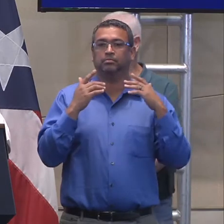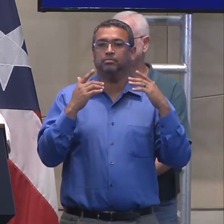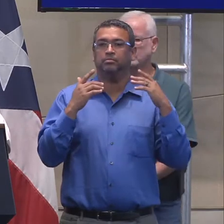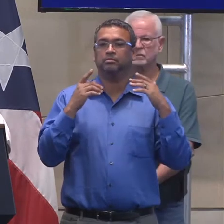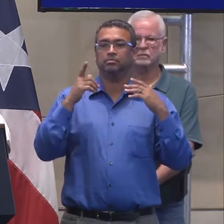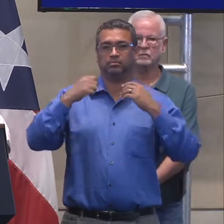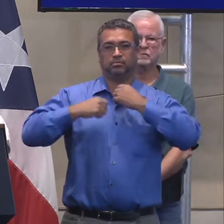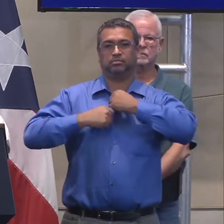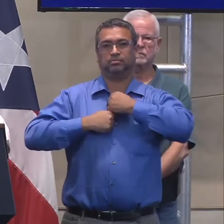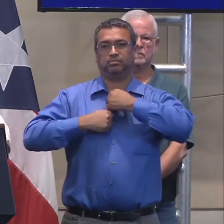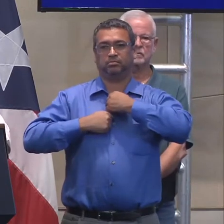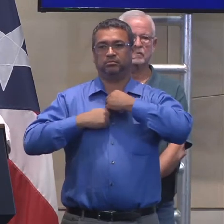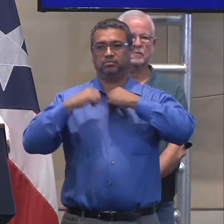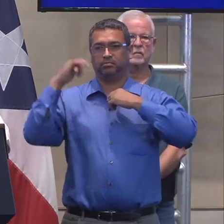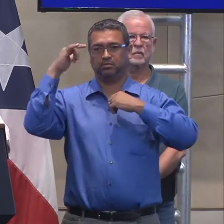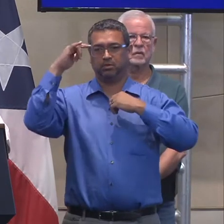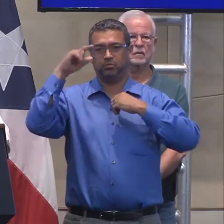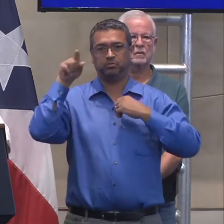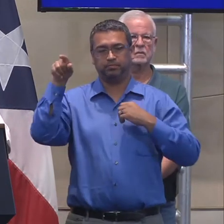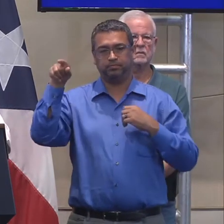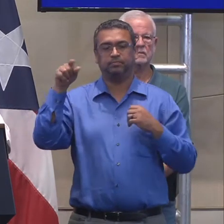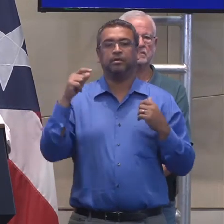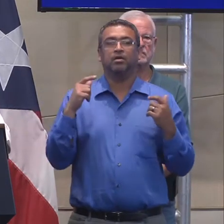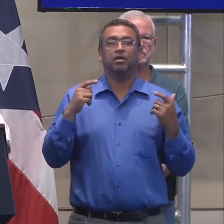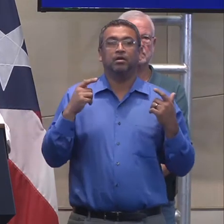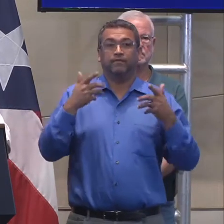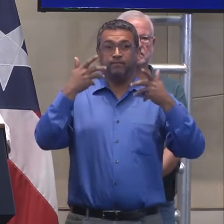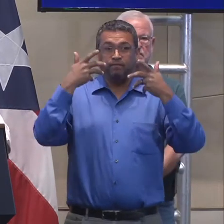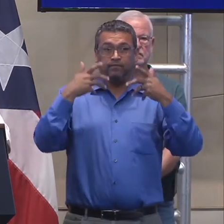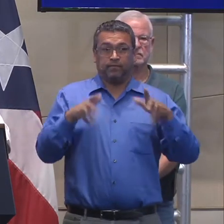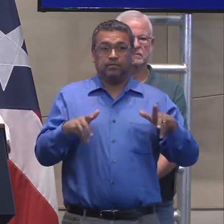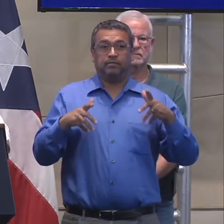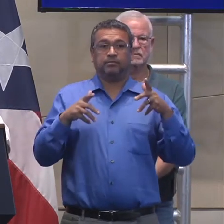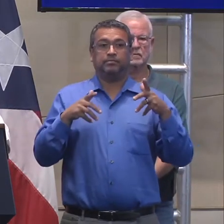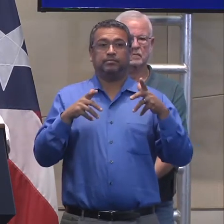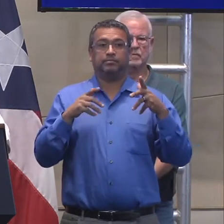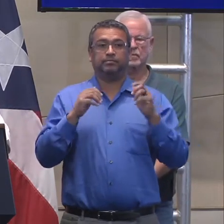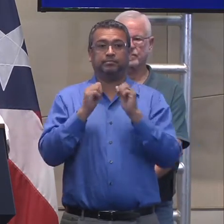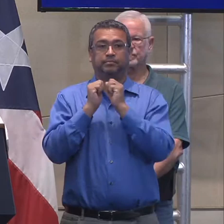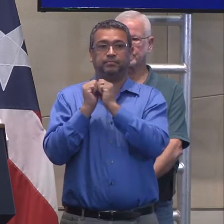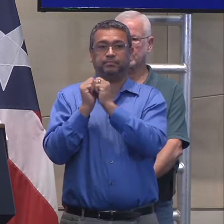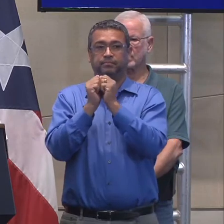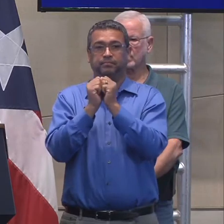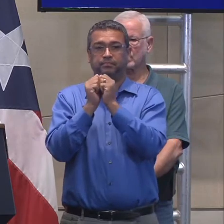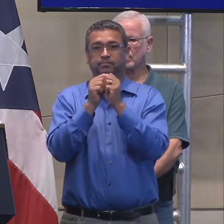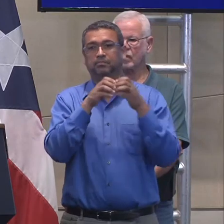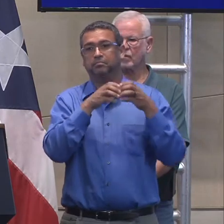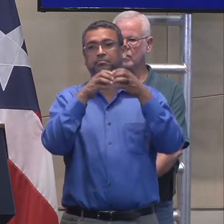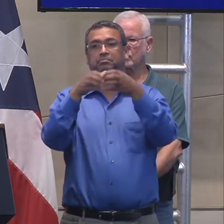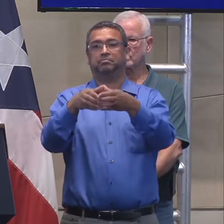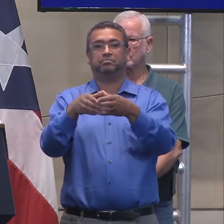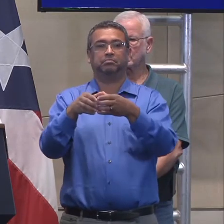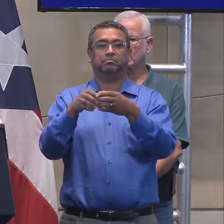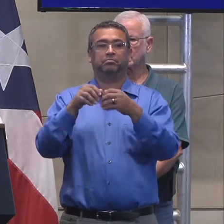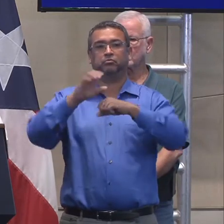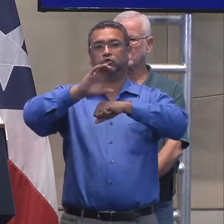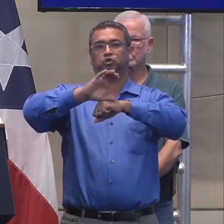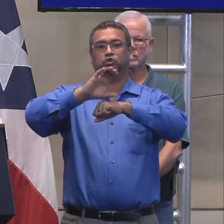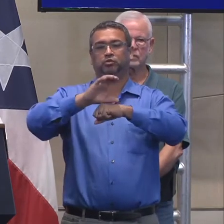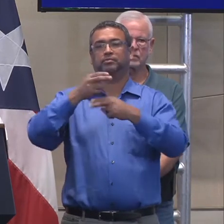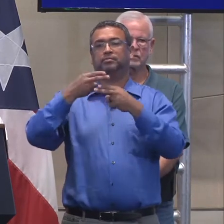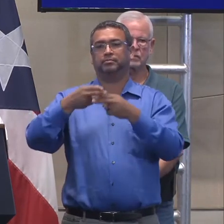la base Muñiz, y entonces, inmediatamente después de ello, fuimos para la Iglesia Santa Bernadita,